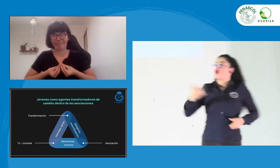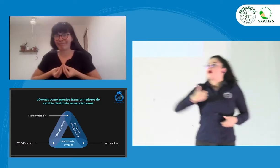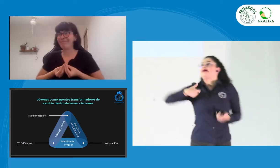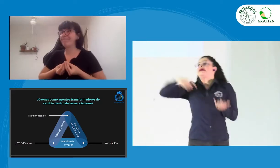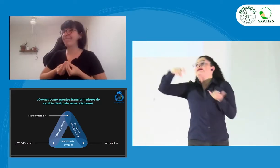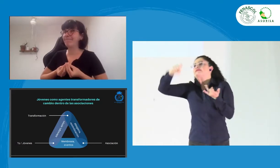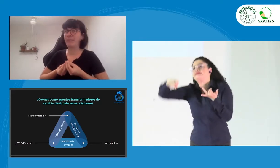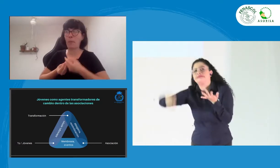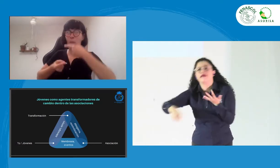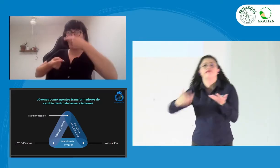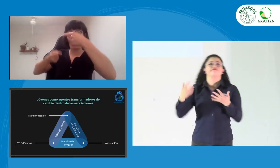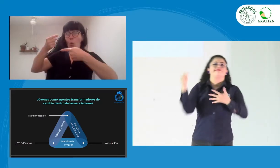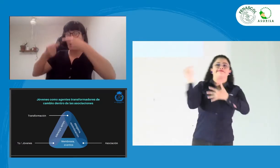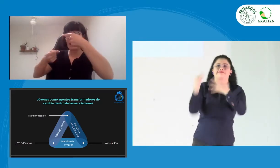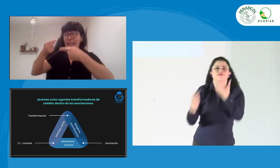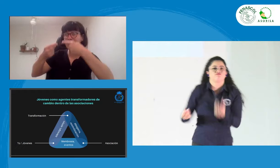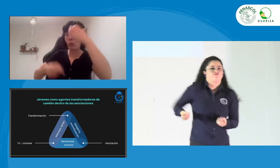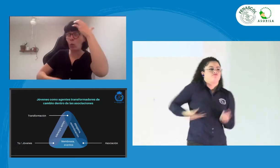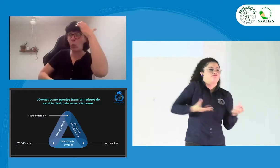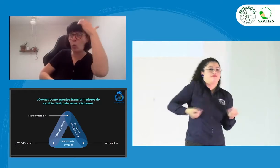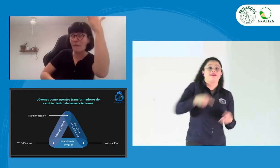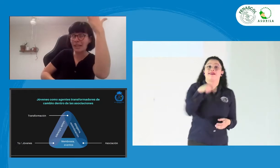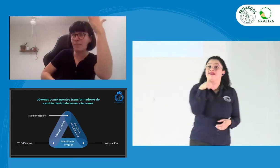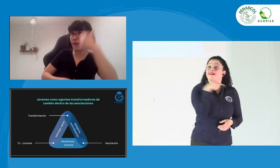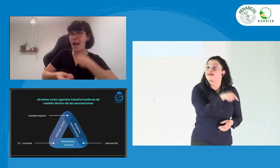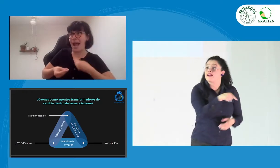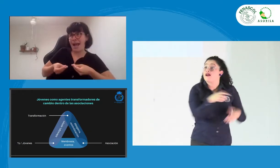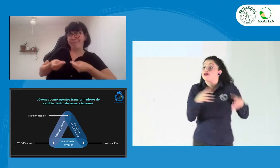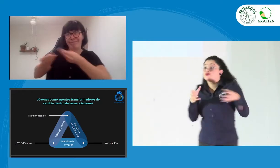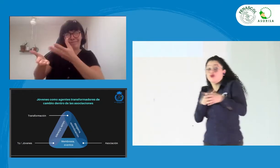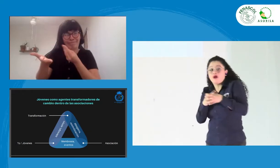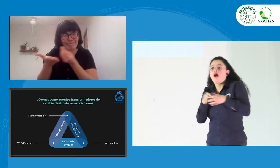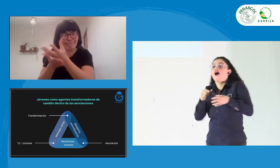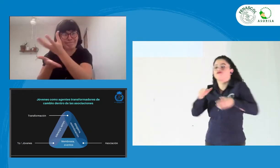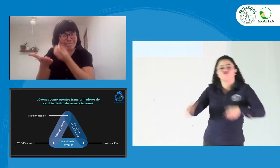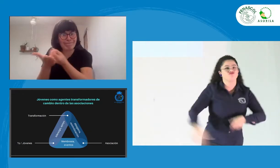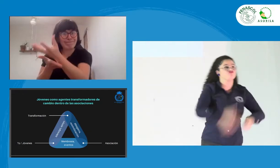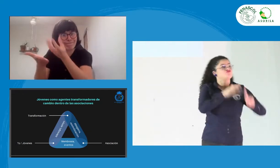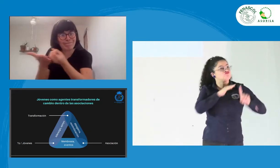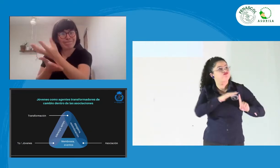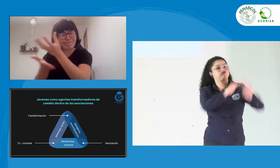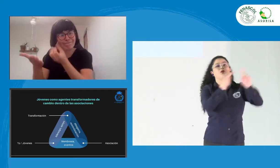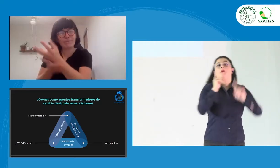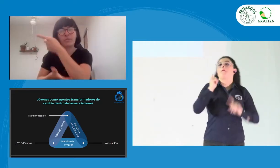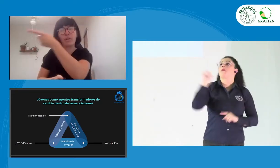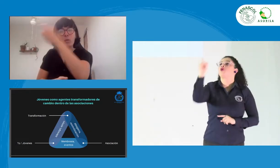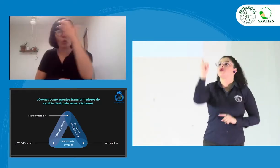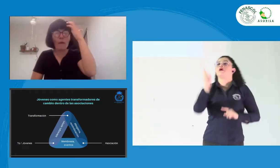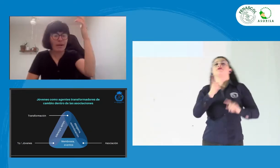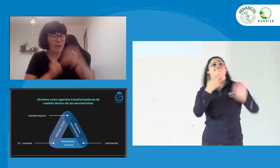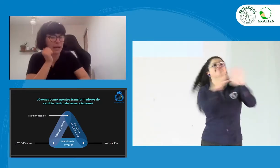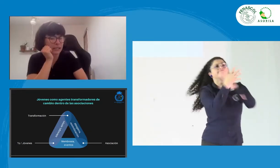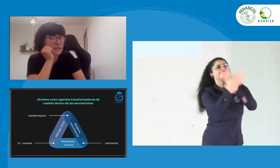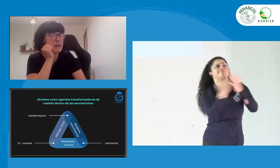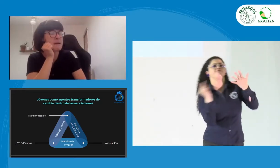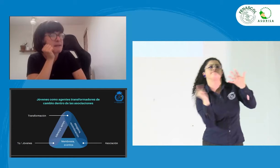hablar de toda esta clase de situaciones que están sucediendo para poderla llevar también, ponerla sobre la mesa con los